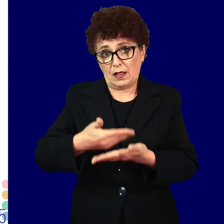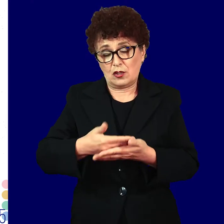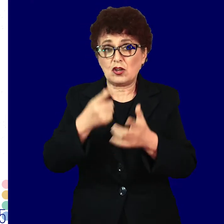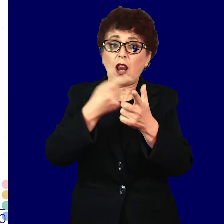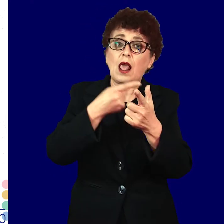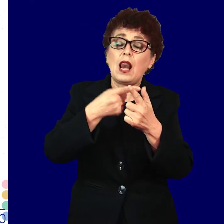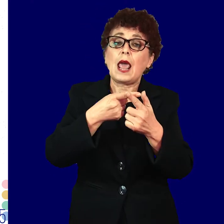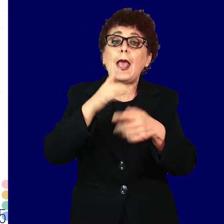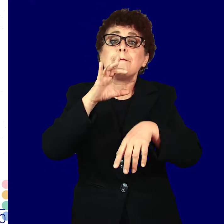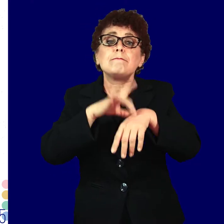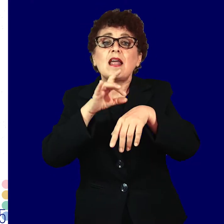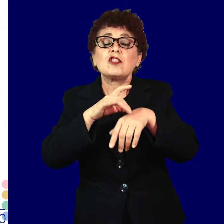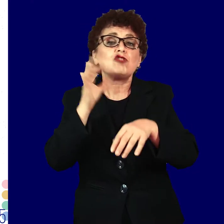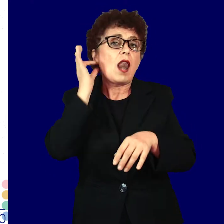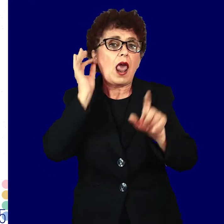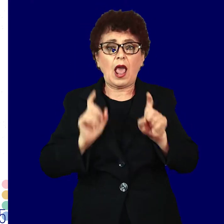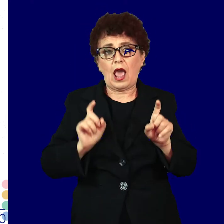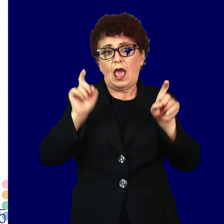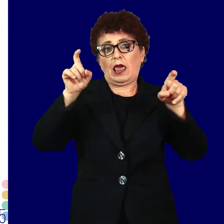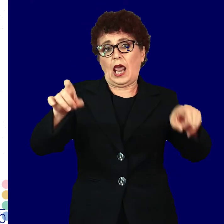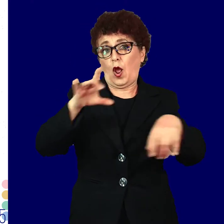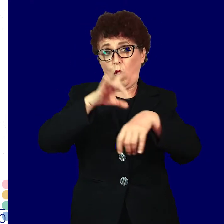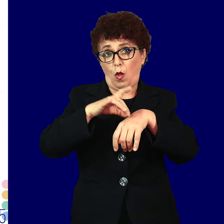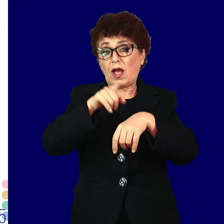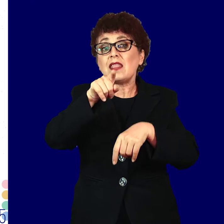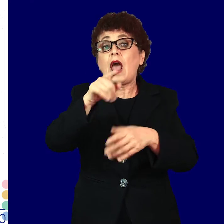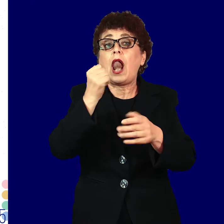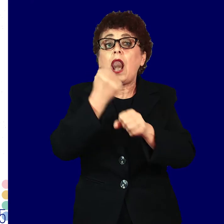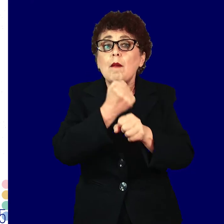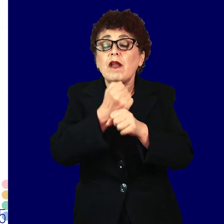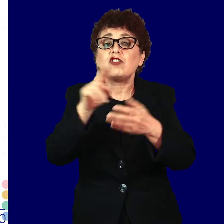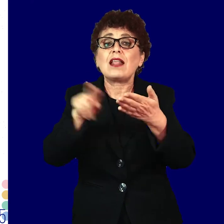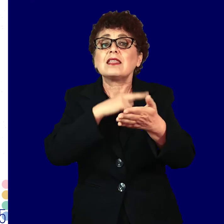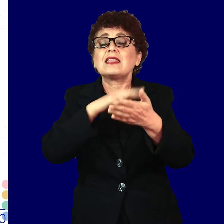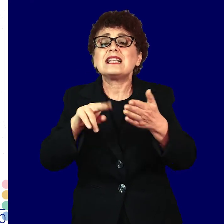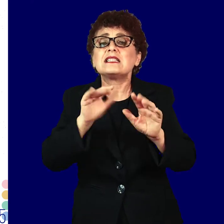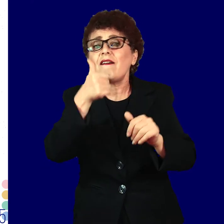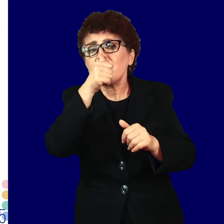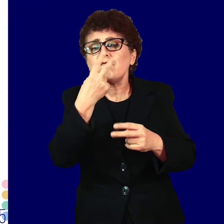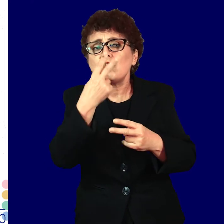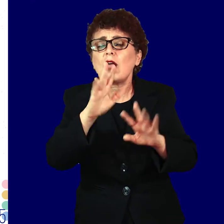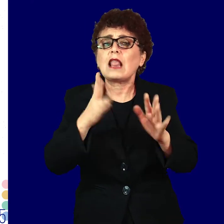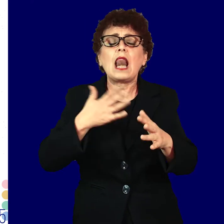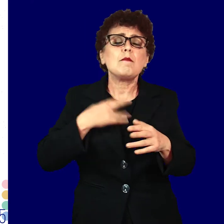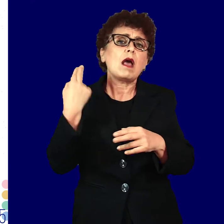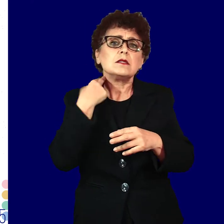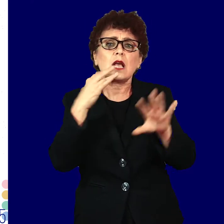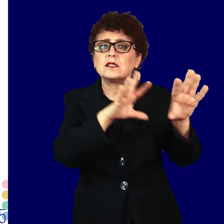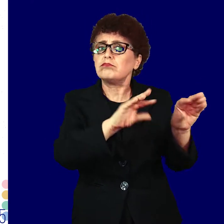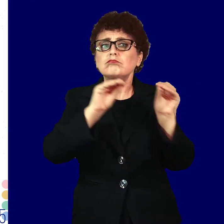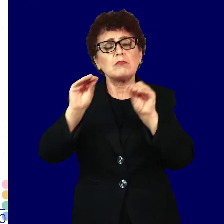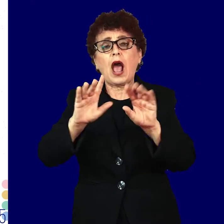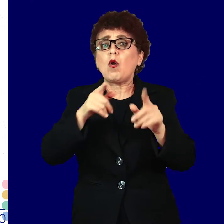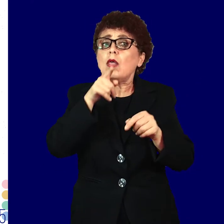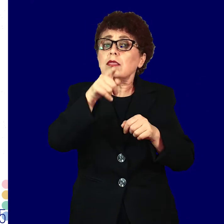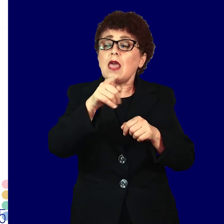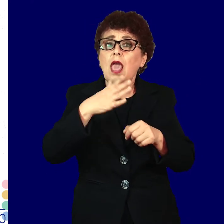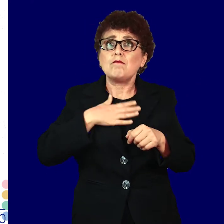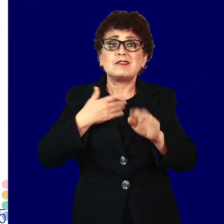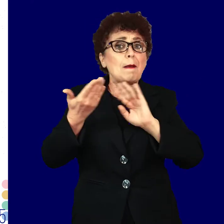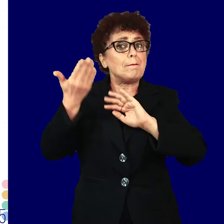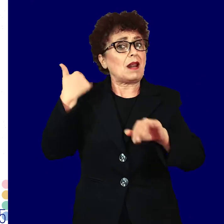или матичен гинеколог и да направите тест за сексуално пренослива инфекција доколко Сте имале